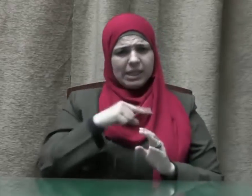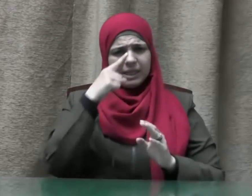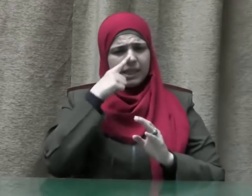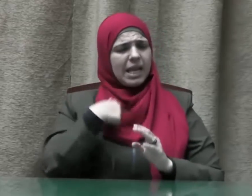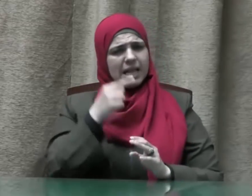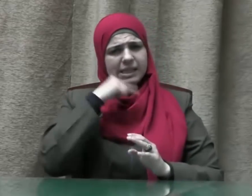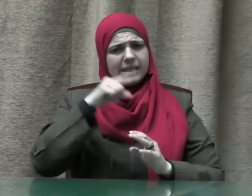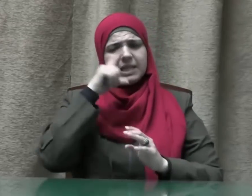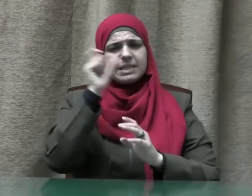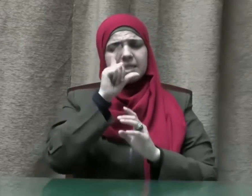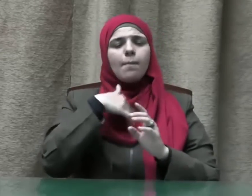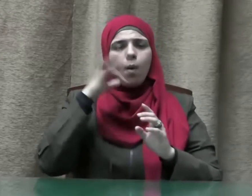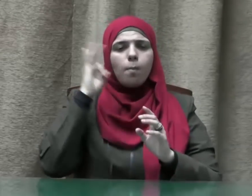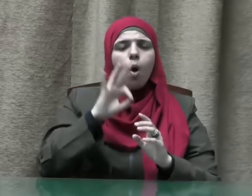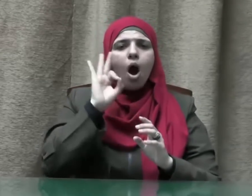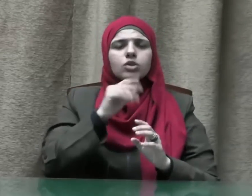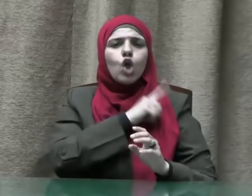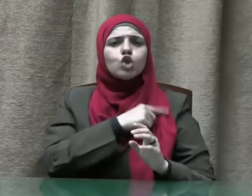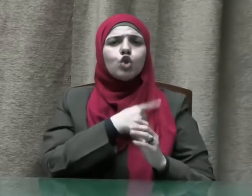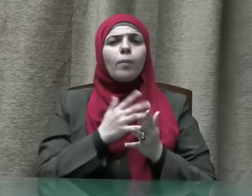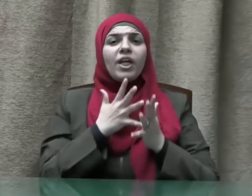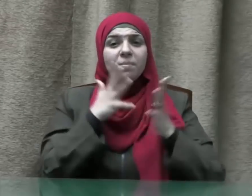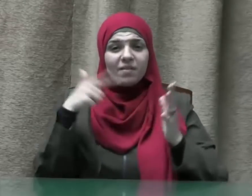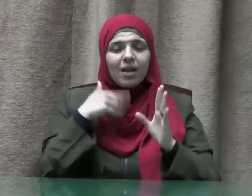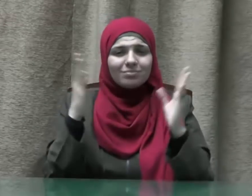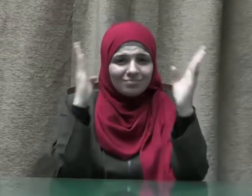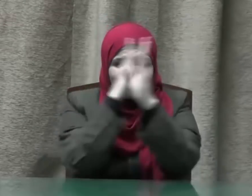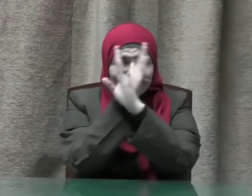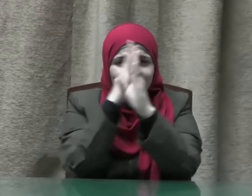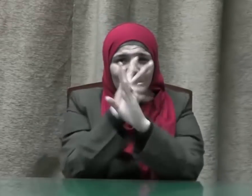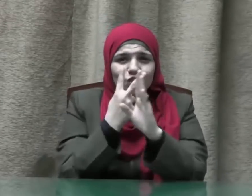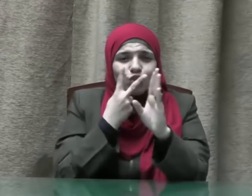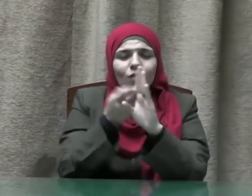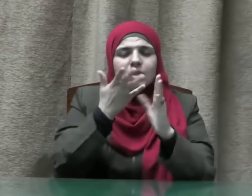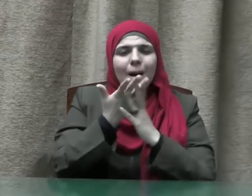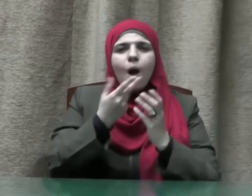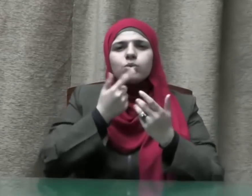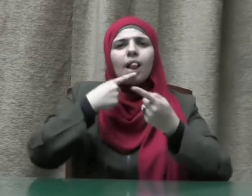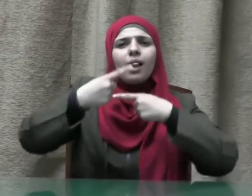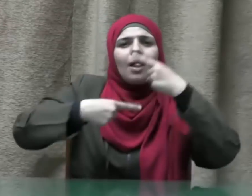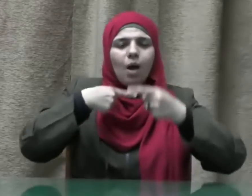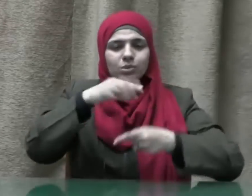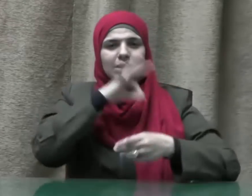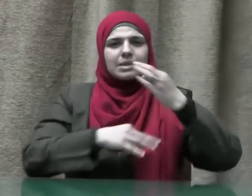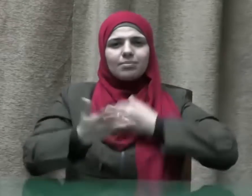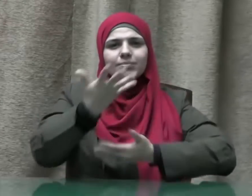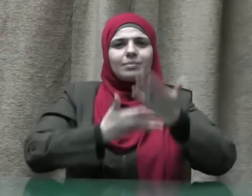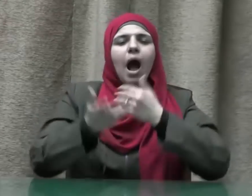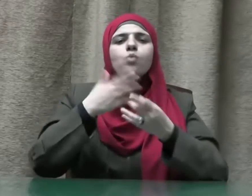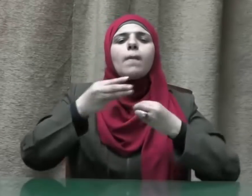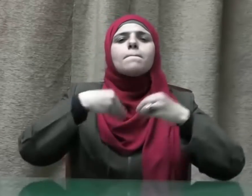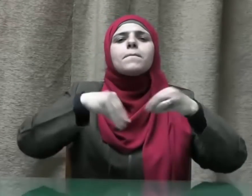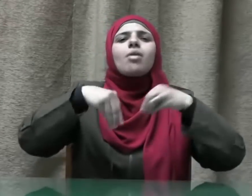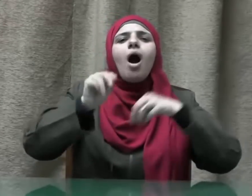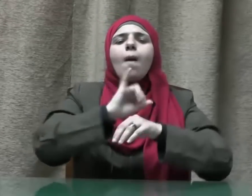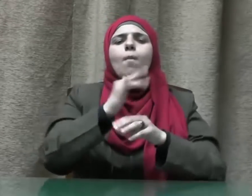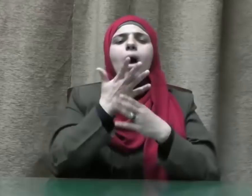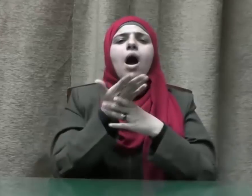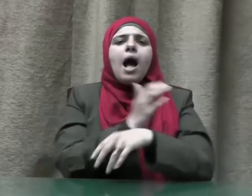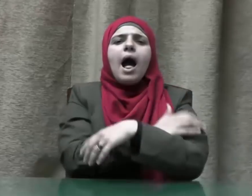رياءاً وسمعة ووسيلة للتكسب لترويج بضاعته معتمداً على حب